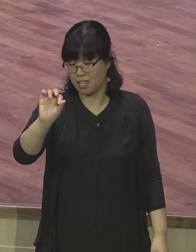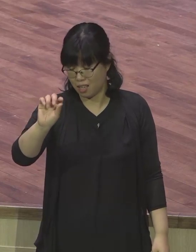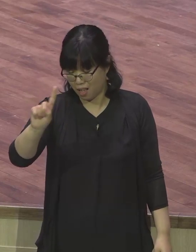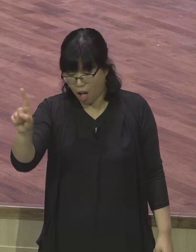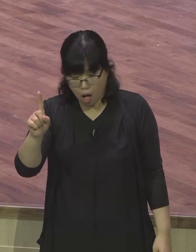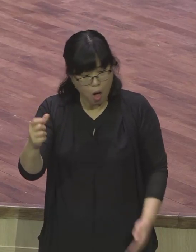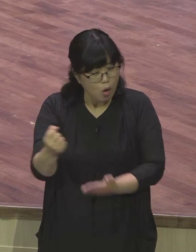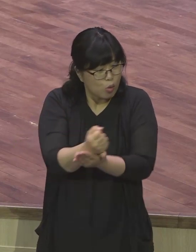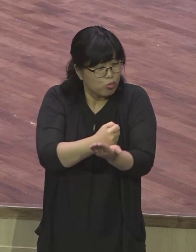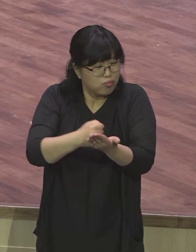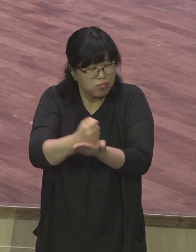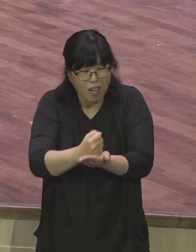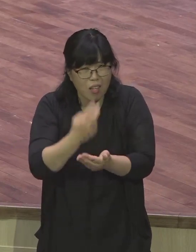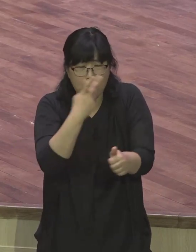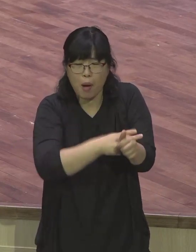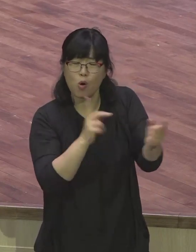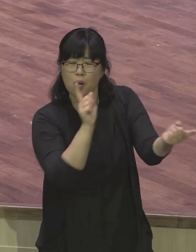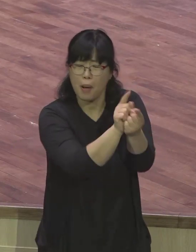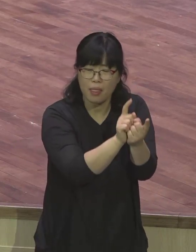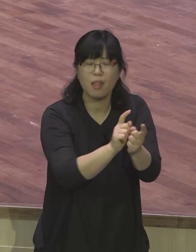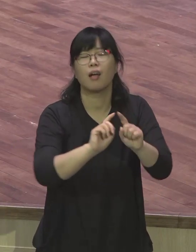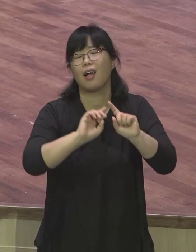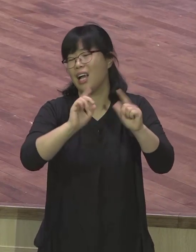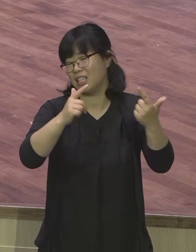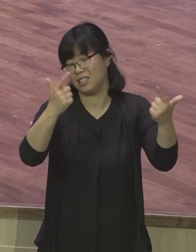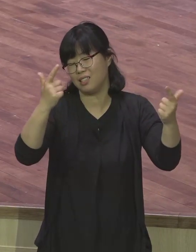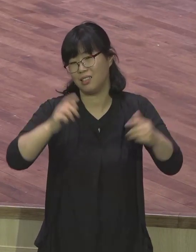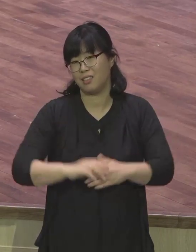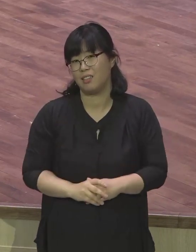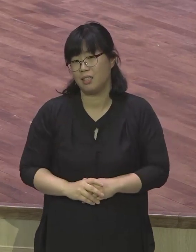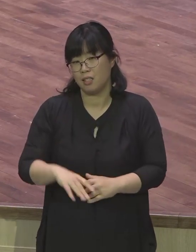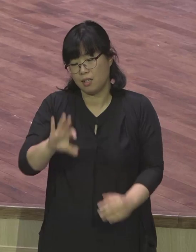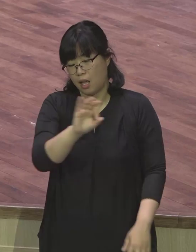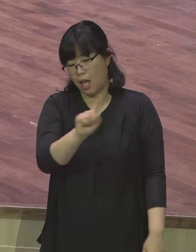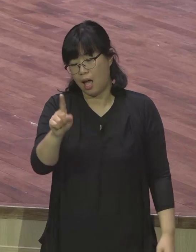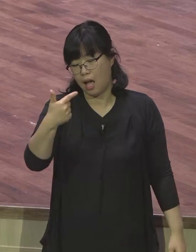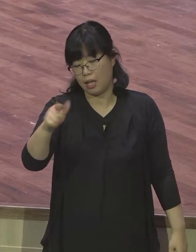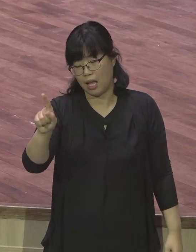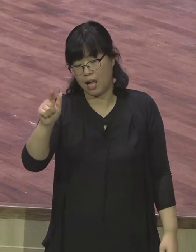하나님 앞에서 기도하는 제자였습니다 10절 말씀을 보면